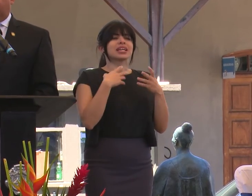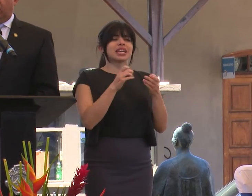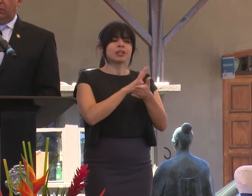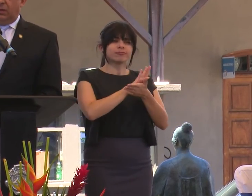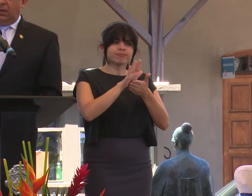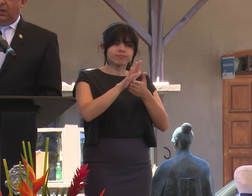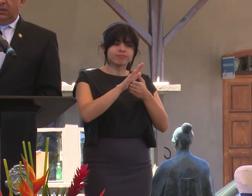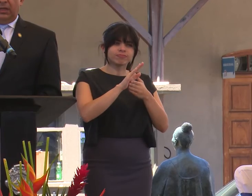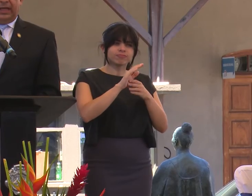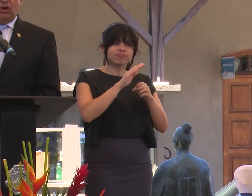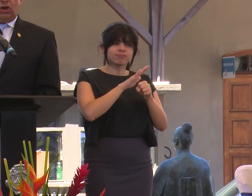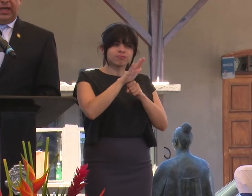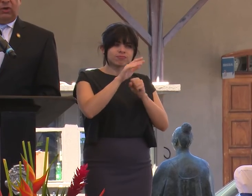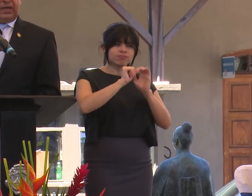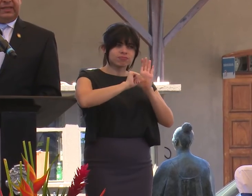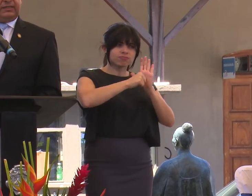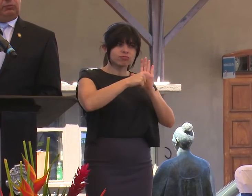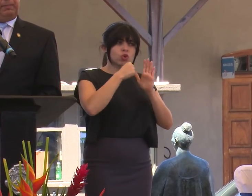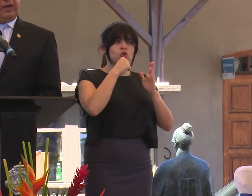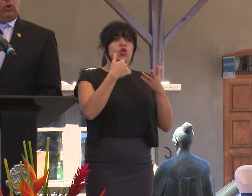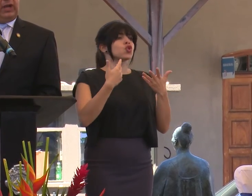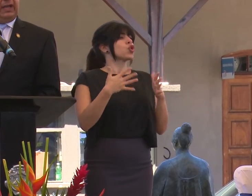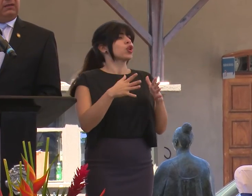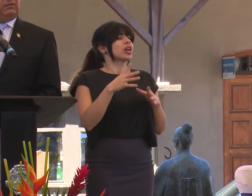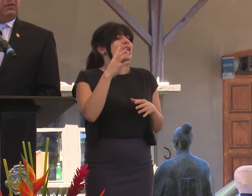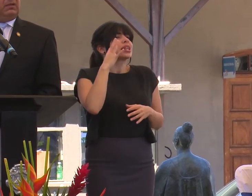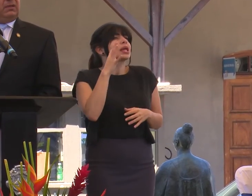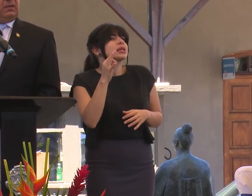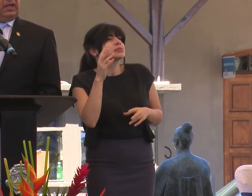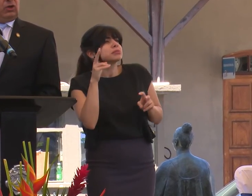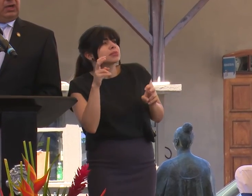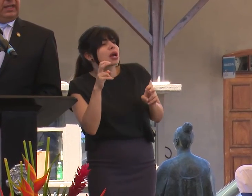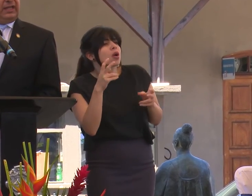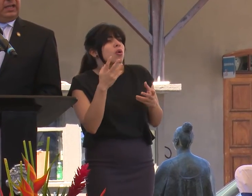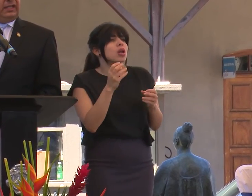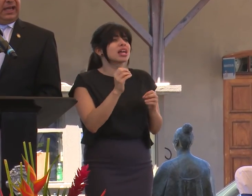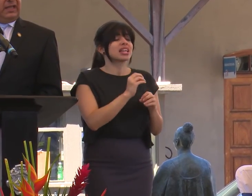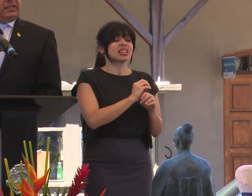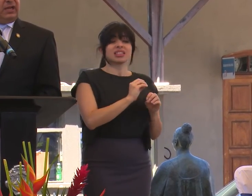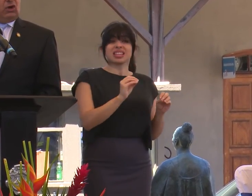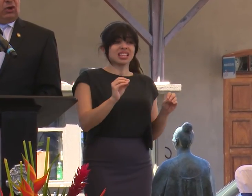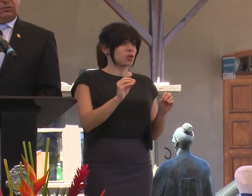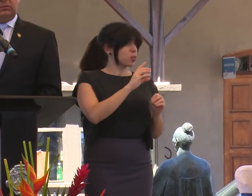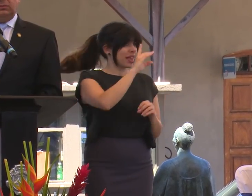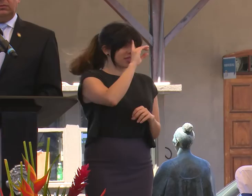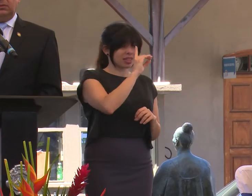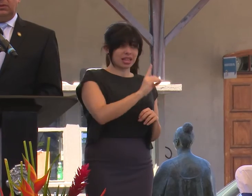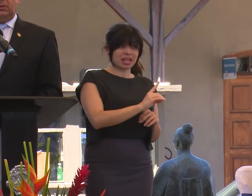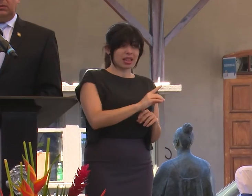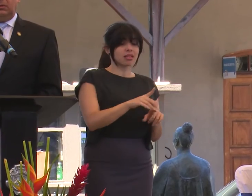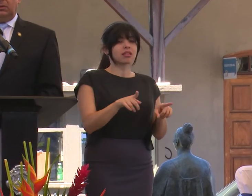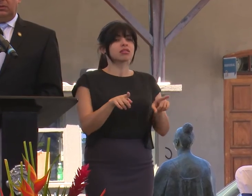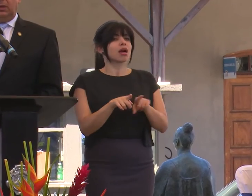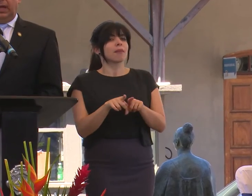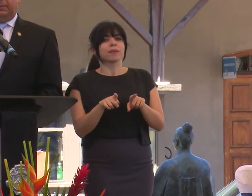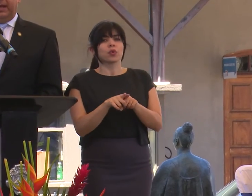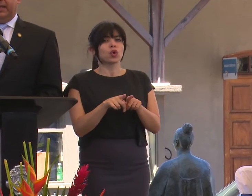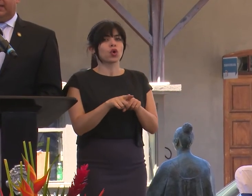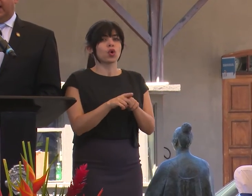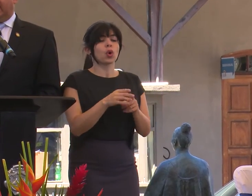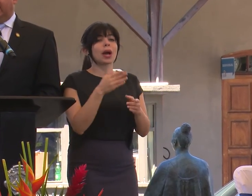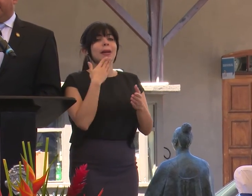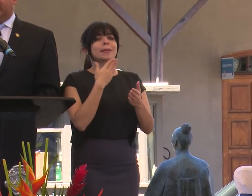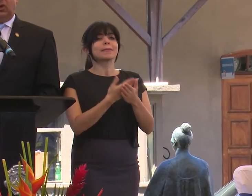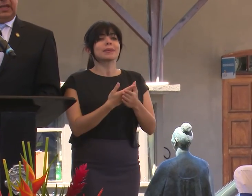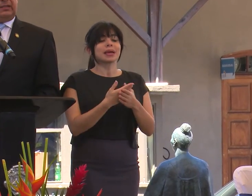enfático de que no quiero que se especule ni con la dignidad ni con el